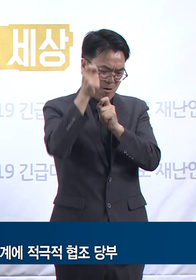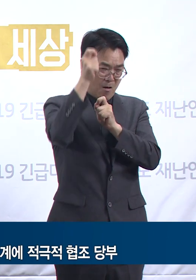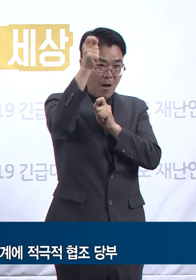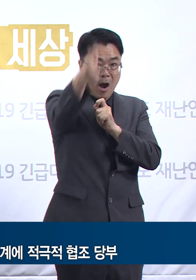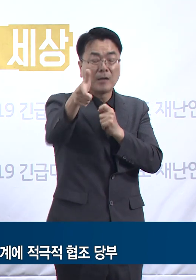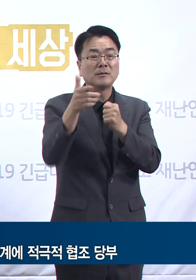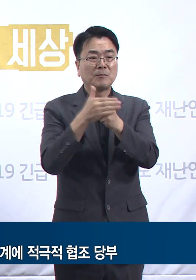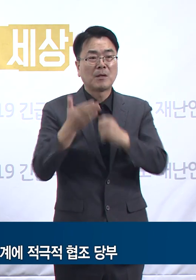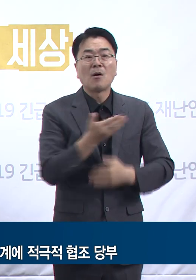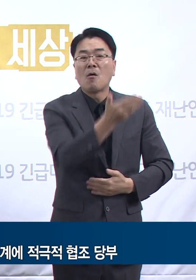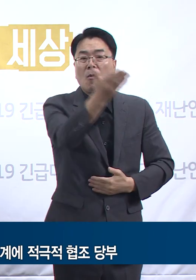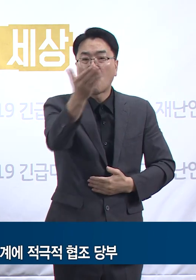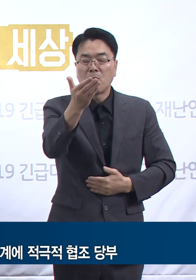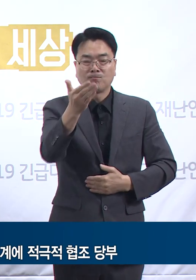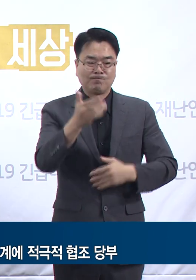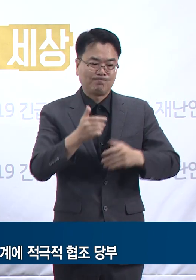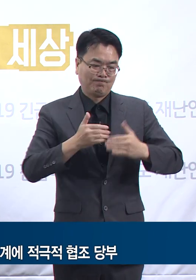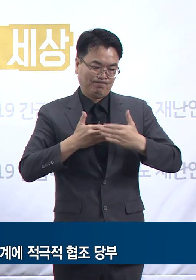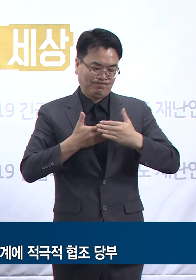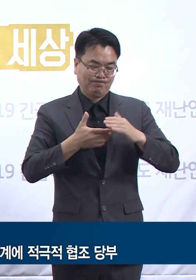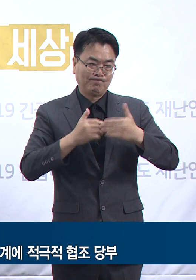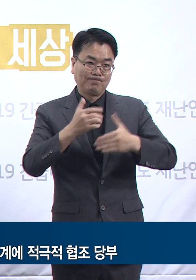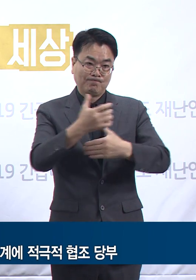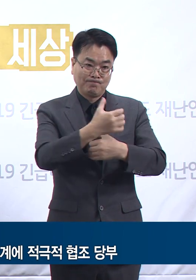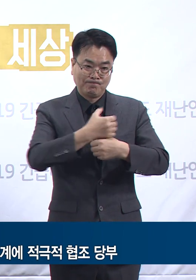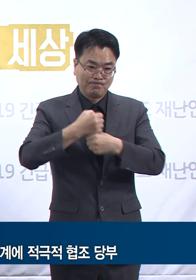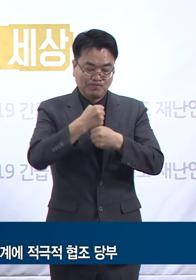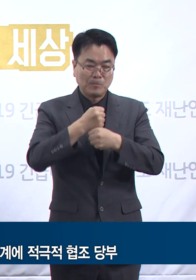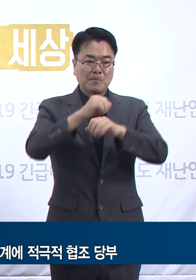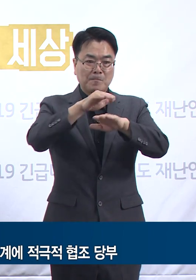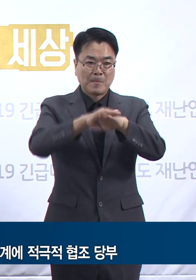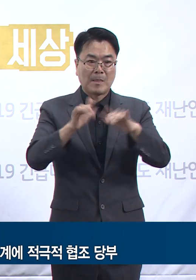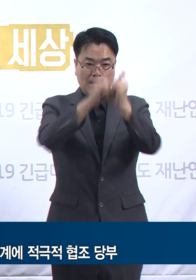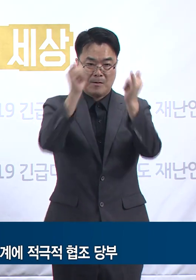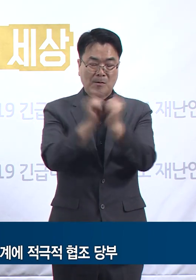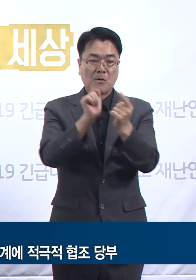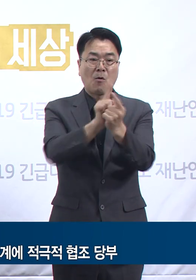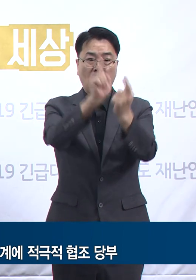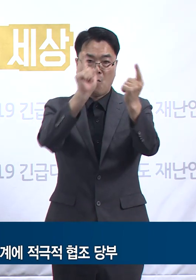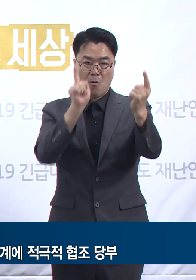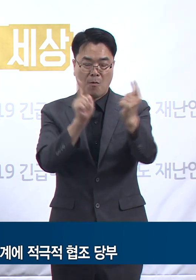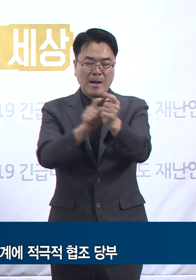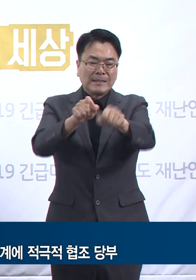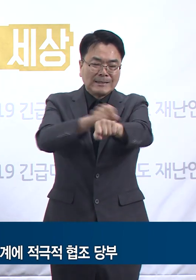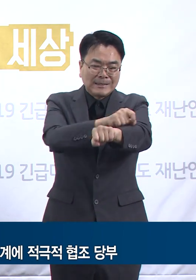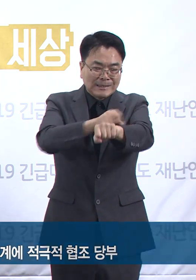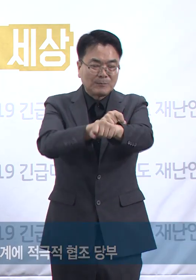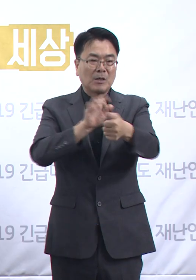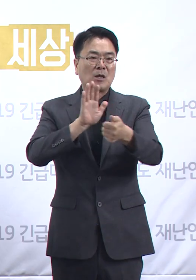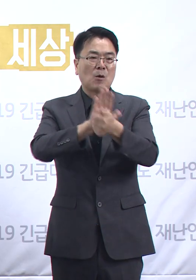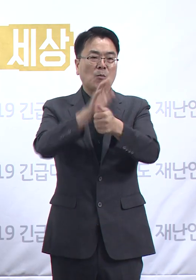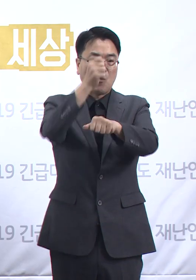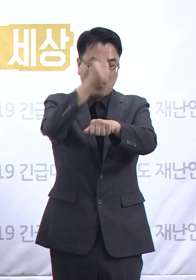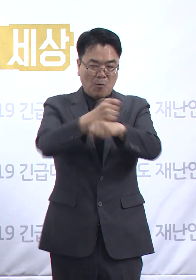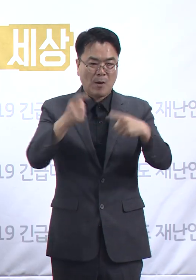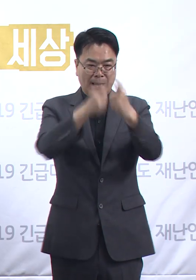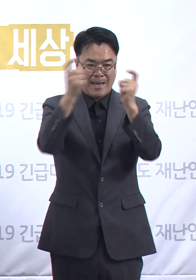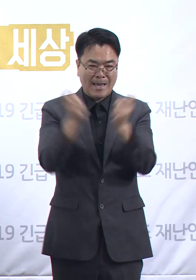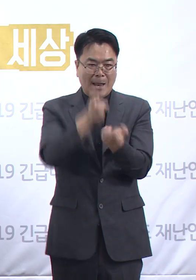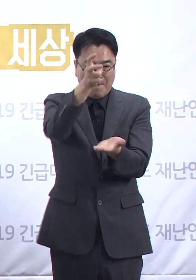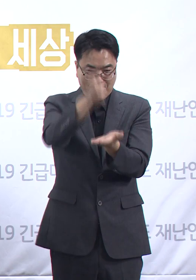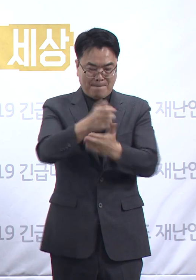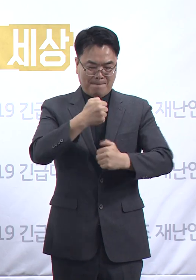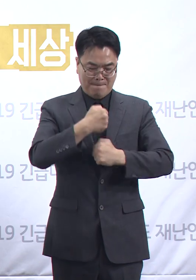도민 여러분께서는 긴장의 끈을 놓지 말고 사회적 거리 두기에 각별한 협조와 철저한 개인 방역 수칙 준수를